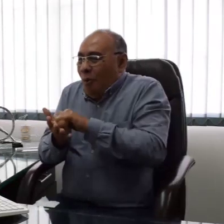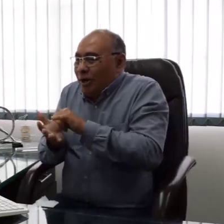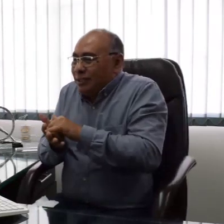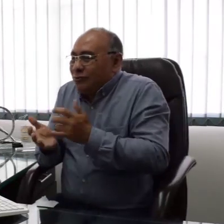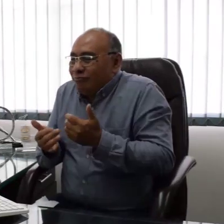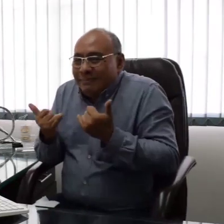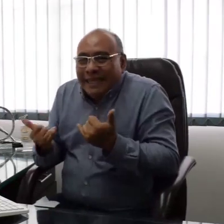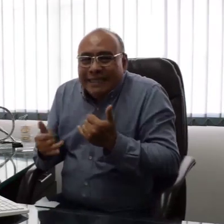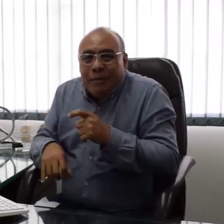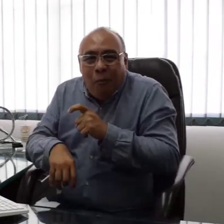vivencia de la sordera.